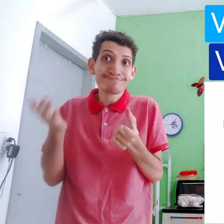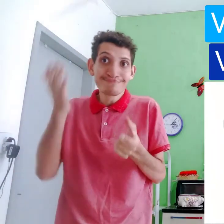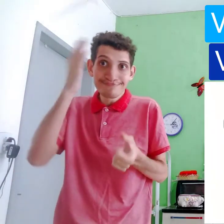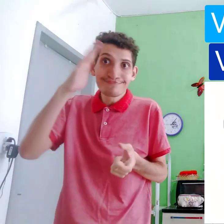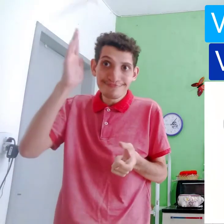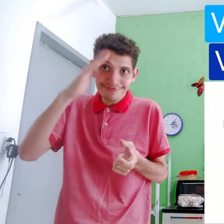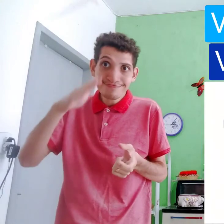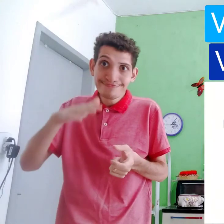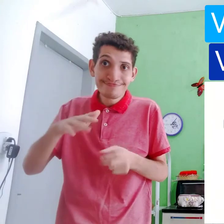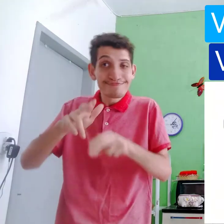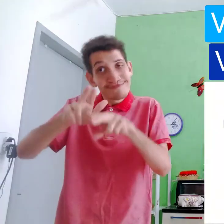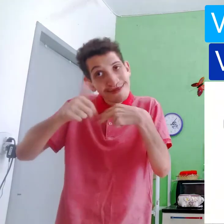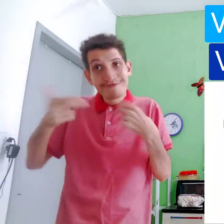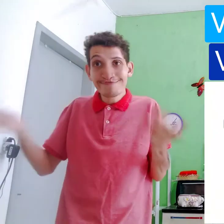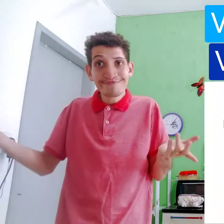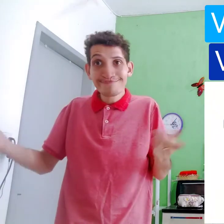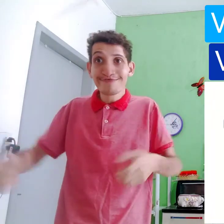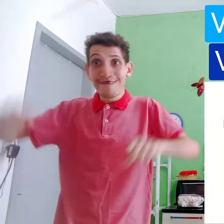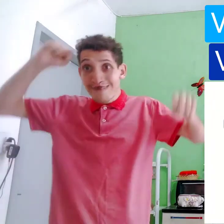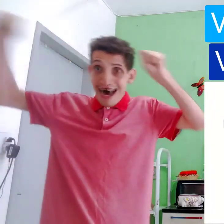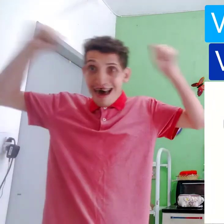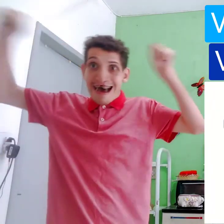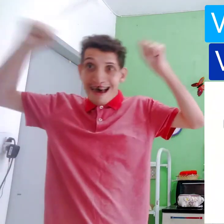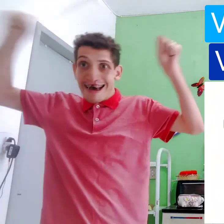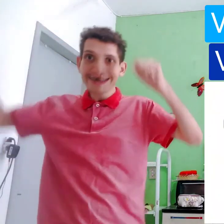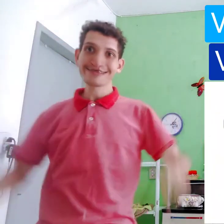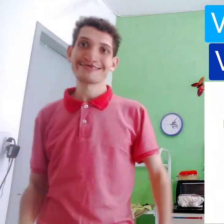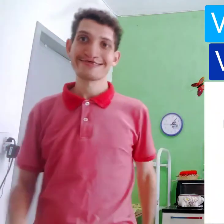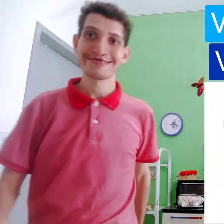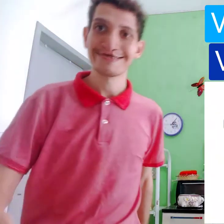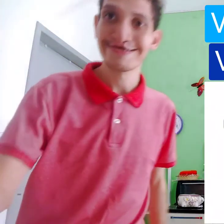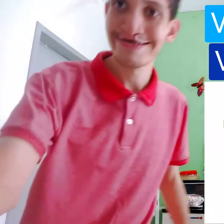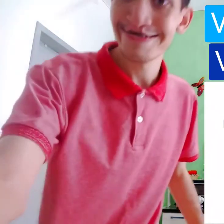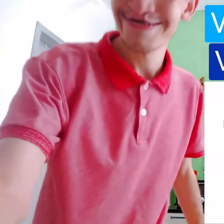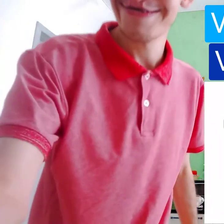Hum? Hello? Vou aproveitar. Mamáá! Próximo